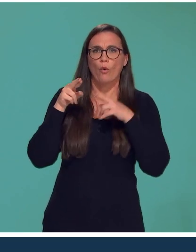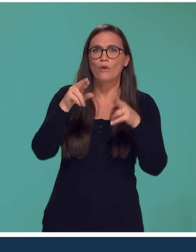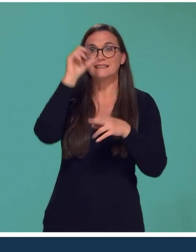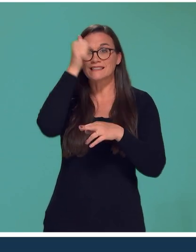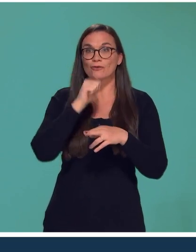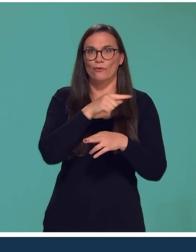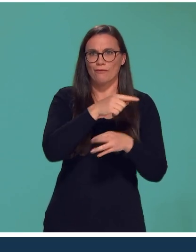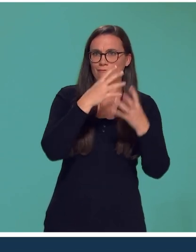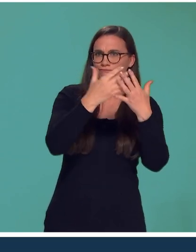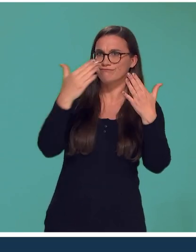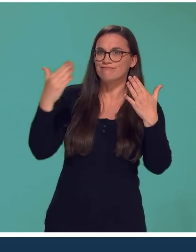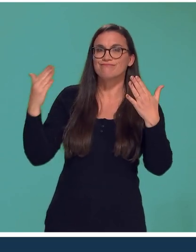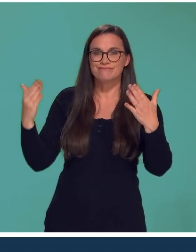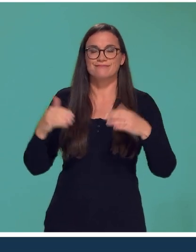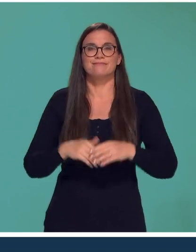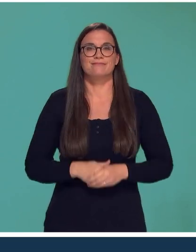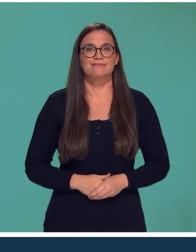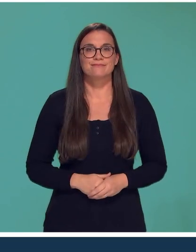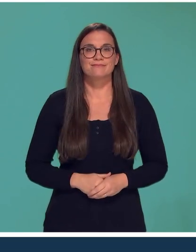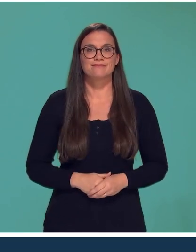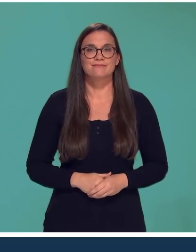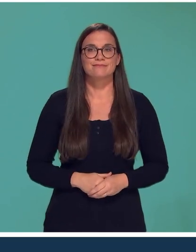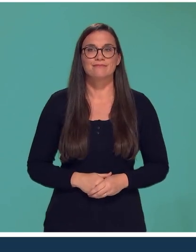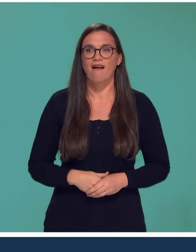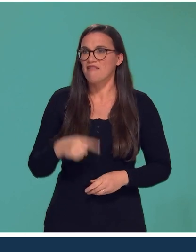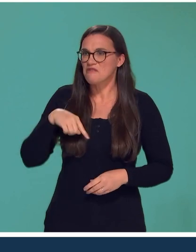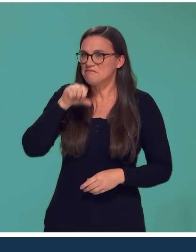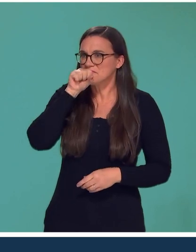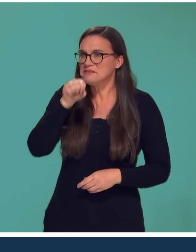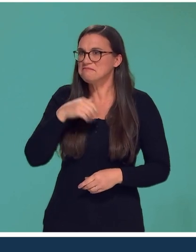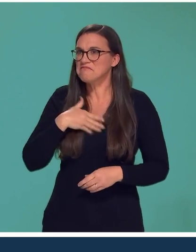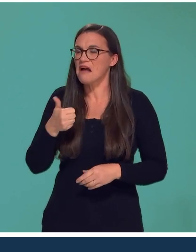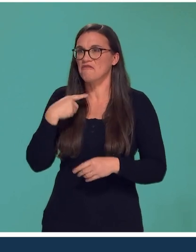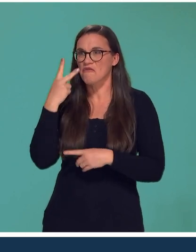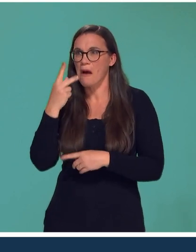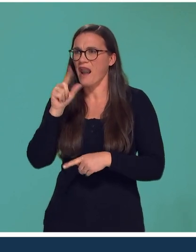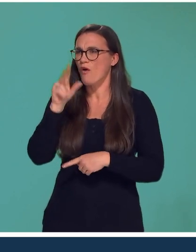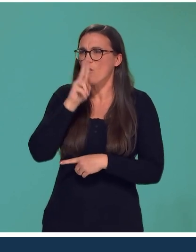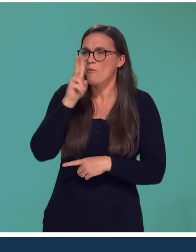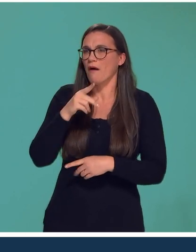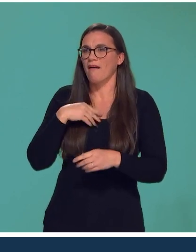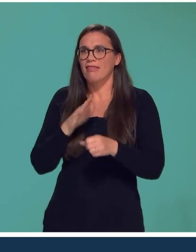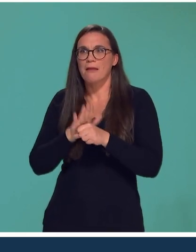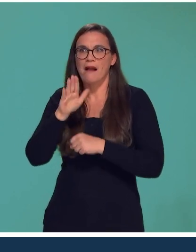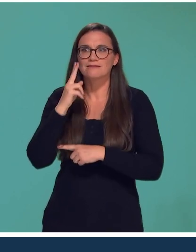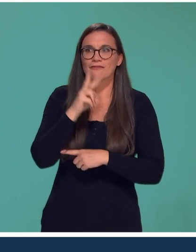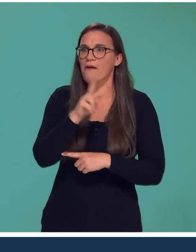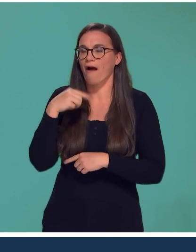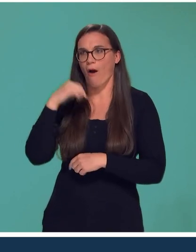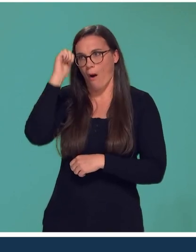rondeurs dans les rues de Caen. On aime bien, et puis là on retrouve bien son humour. Ça valait le coup de se